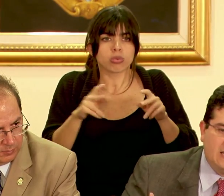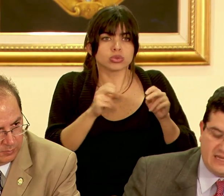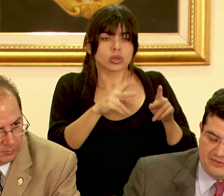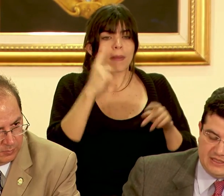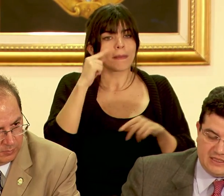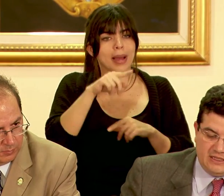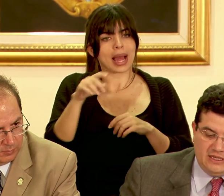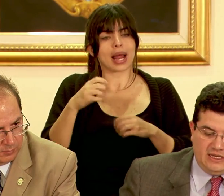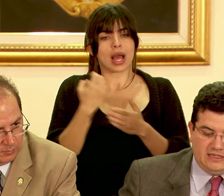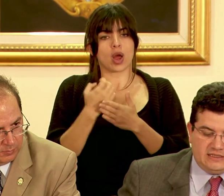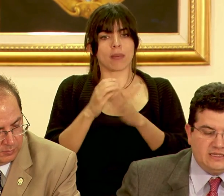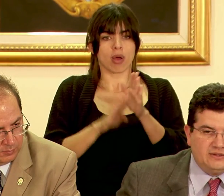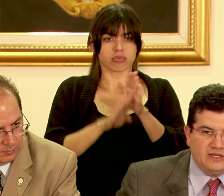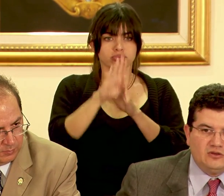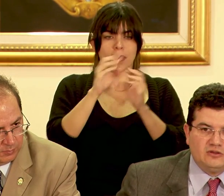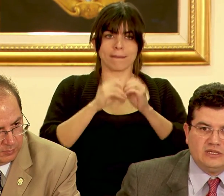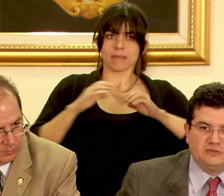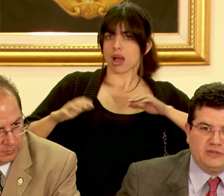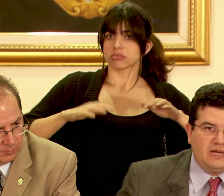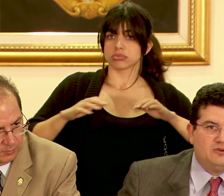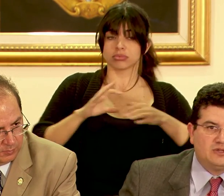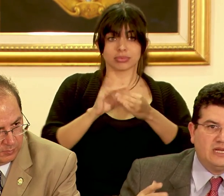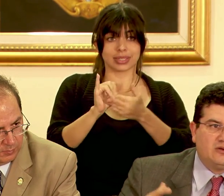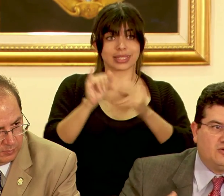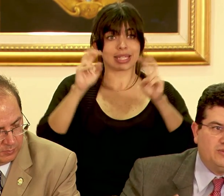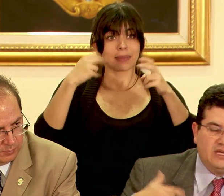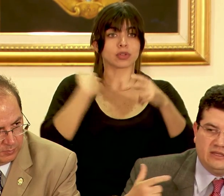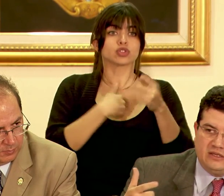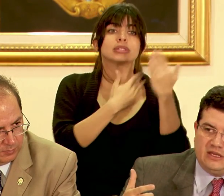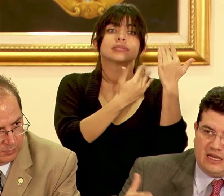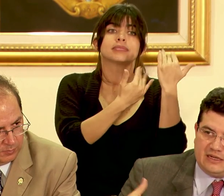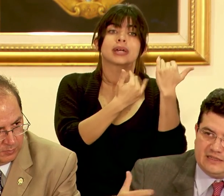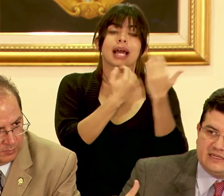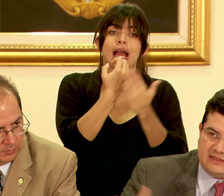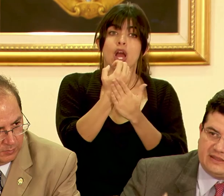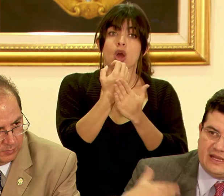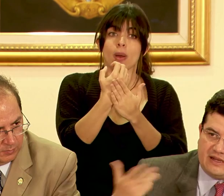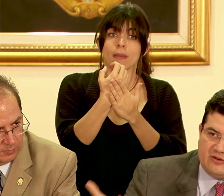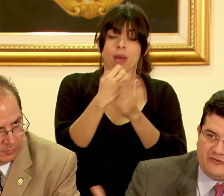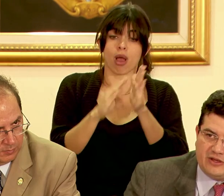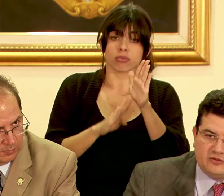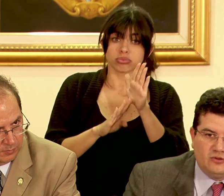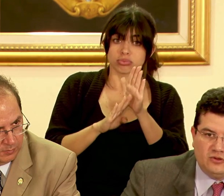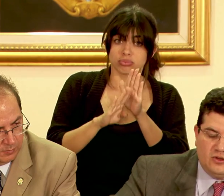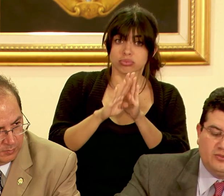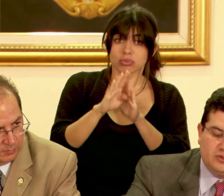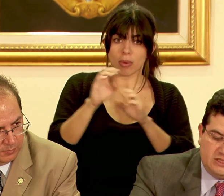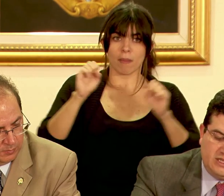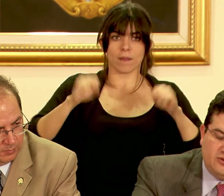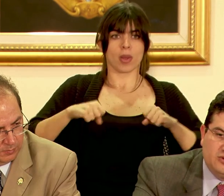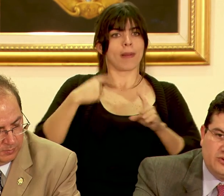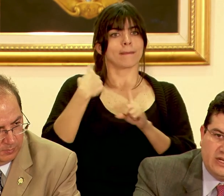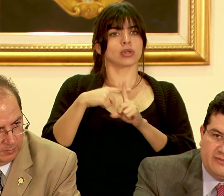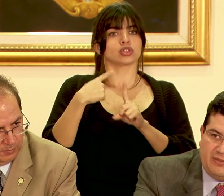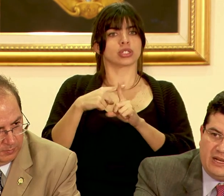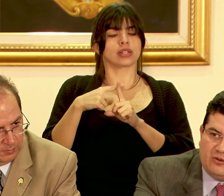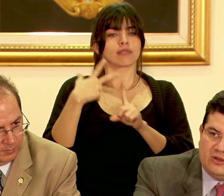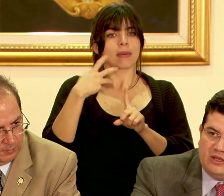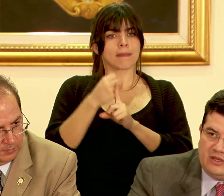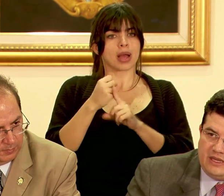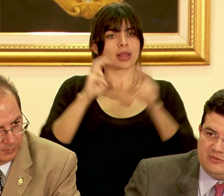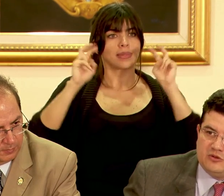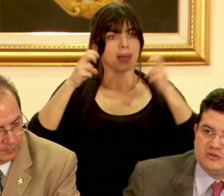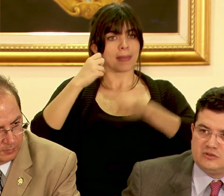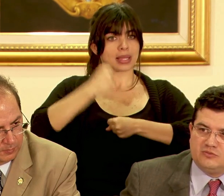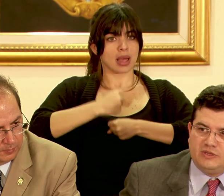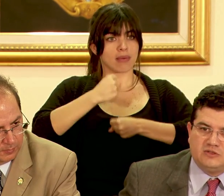crezca y se dinamice en ese sentido esperamos que la economía al crecer tenga un efecto positivo sobre el empleo